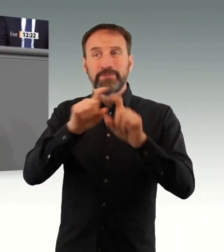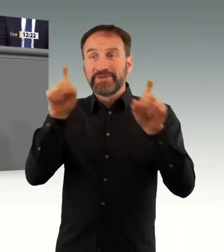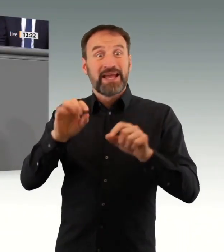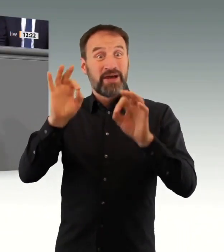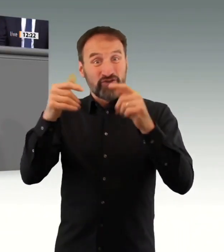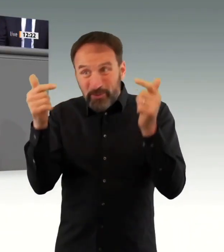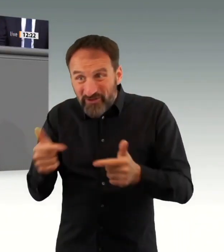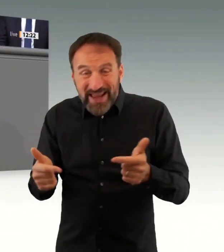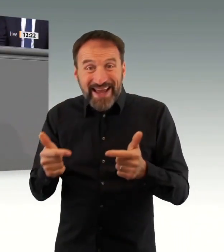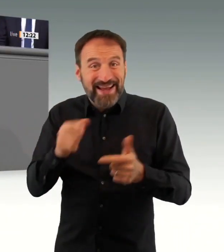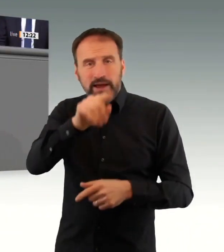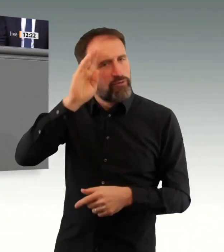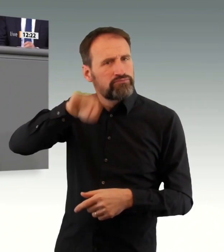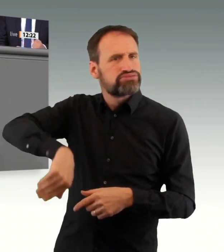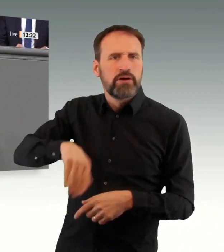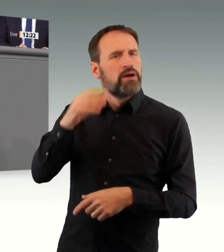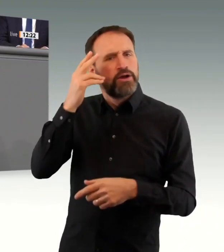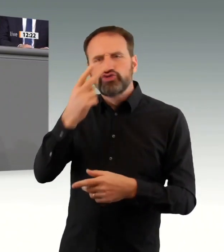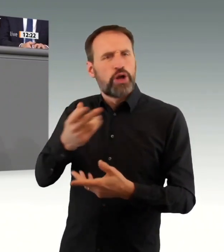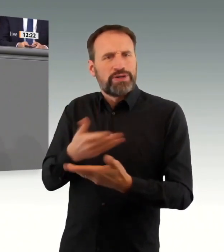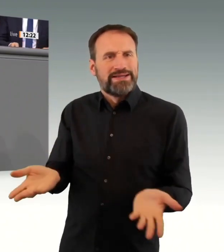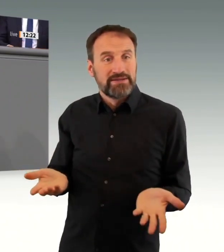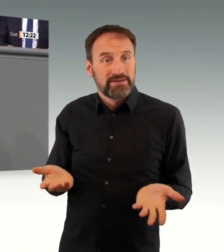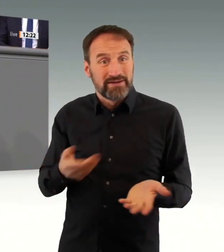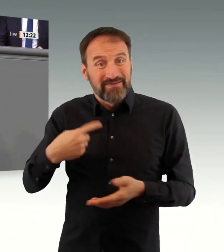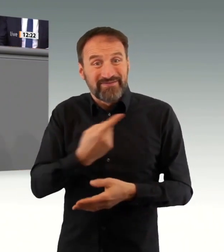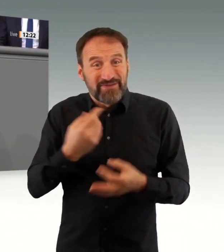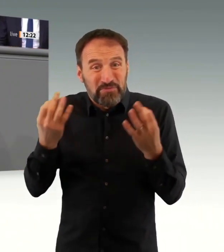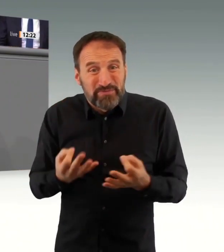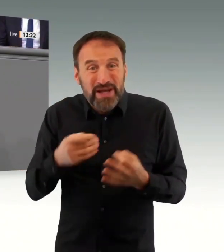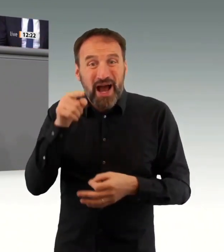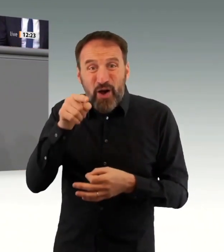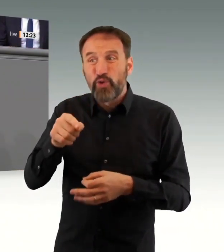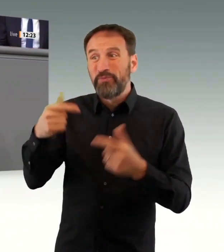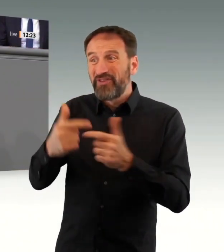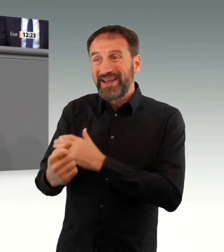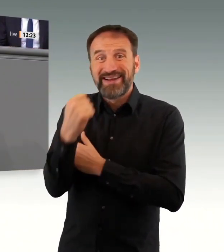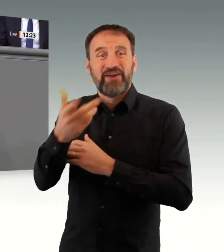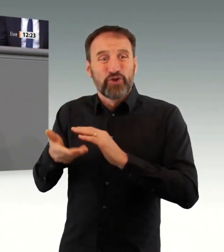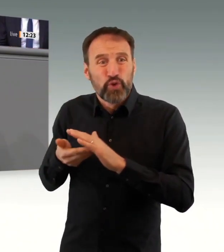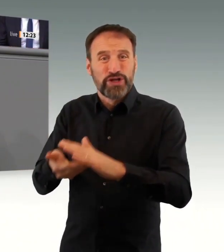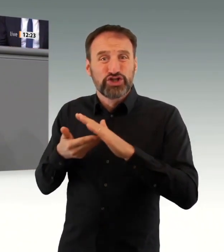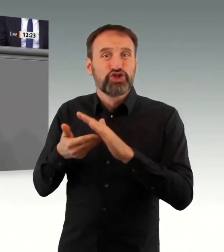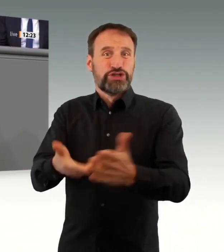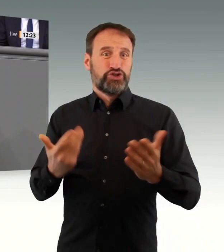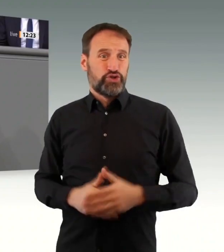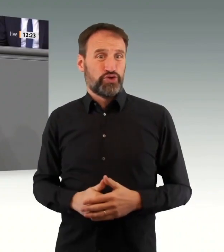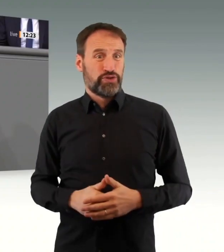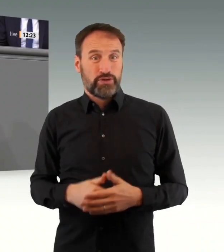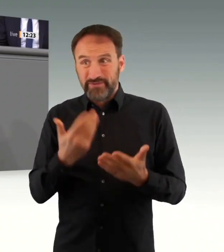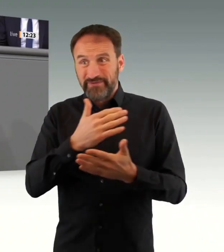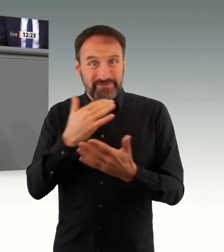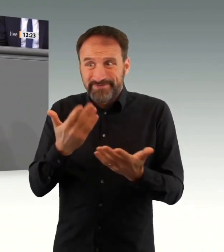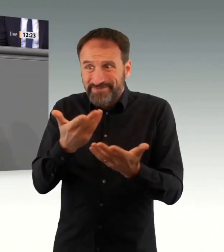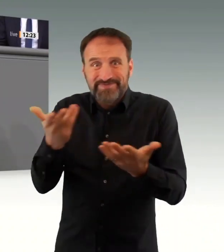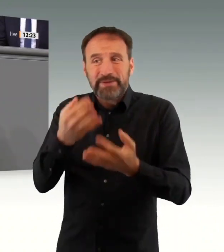die Sie selber aufreißen. Das ist Ihre Ampelpolitik. Das ist etwas, was wir jedenfalls als sehr kritisch